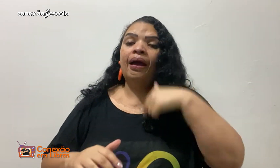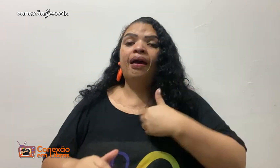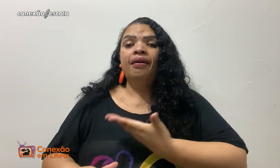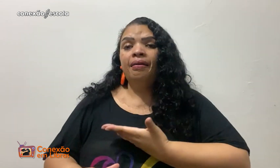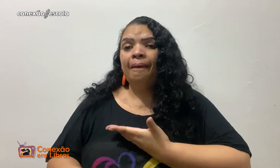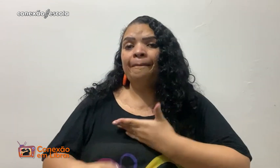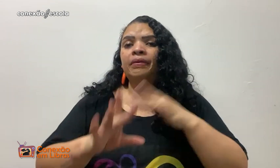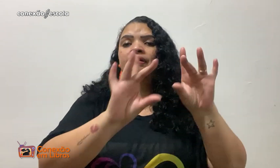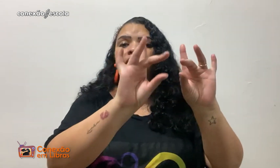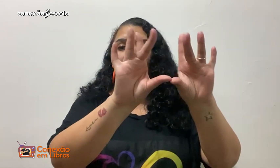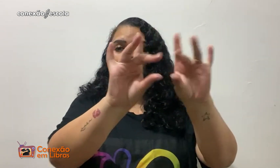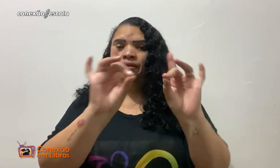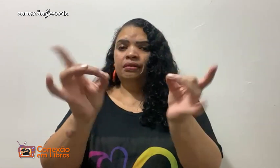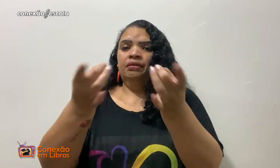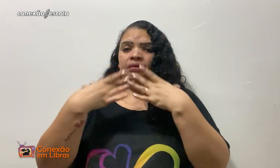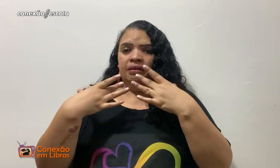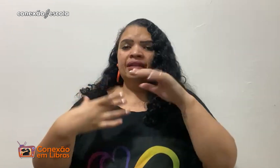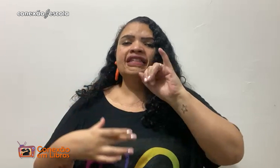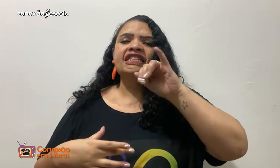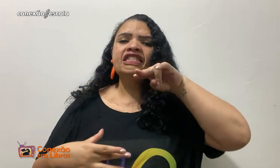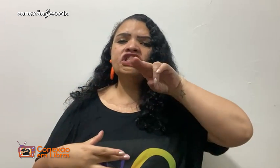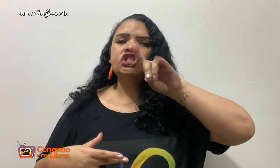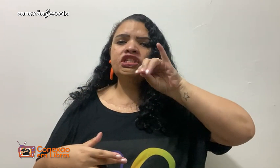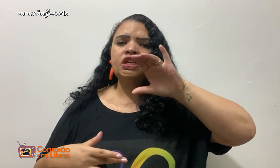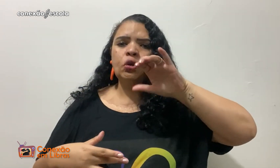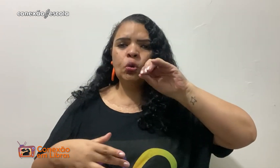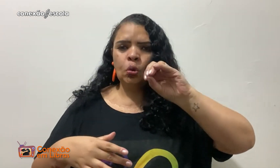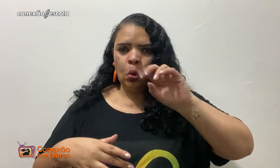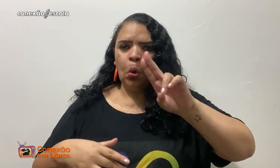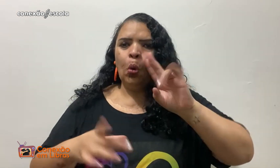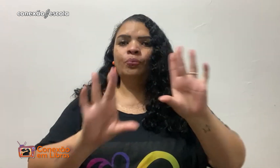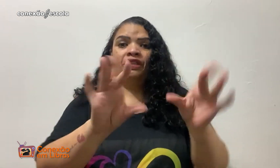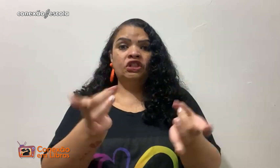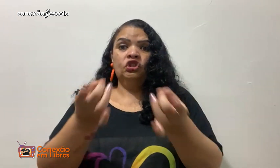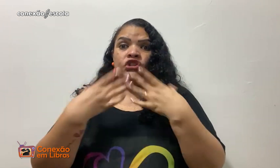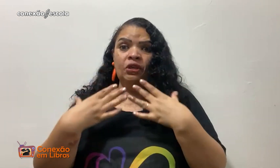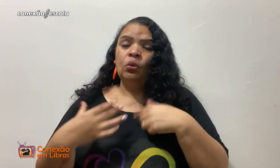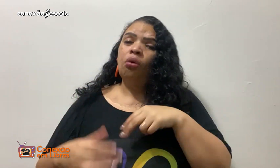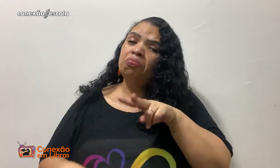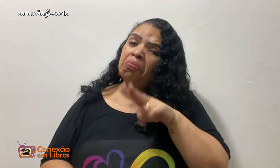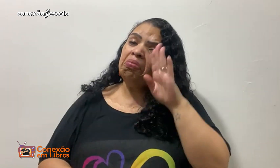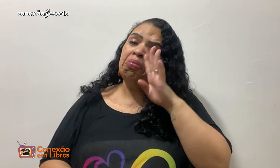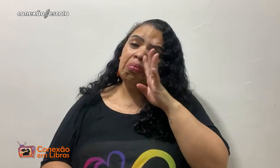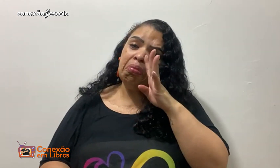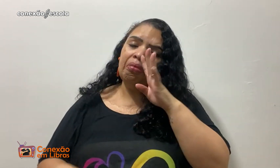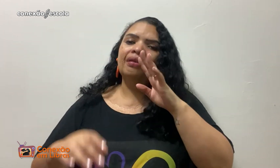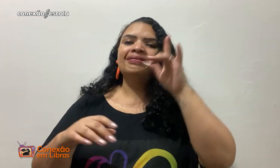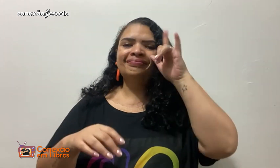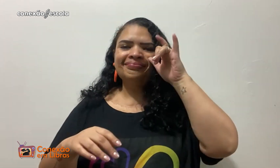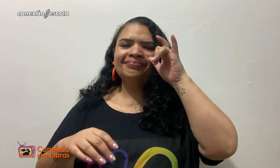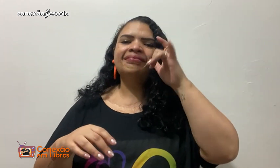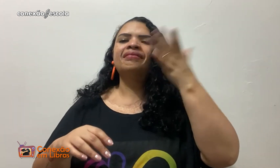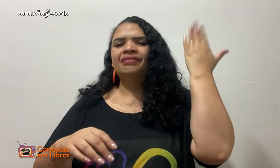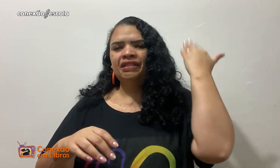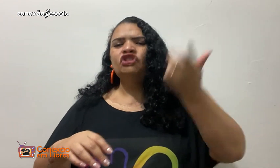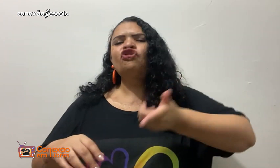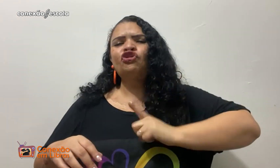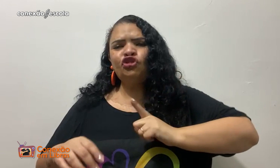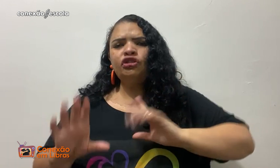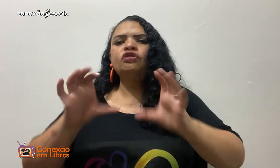pesquisar no Instagram. Um amigo me mandou, me indicou um vídeo do Instagram falando sobre esse